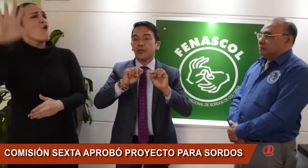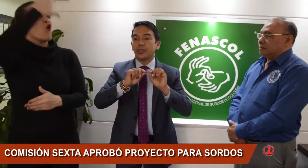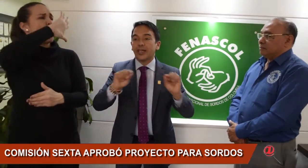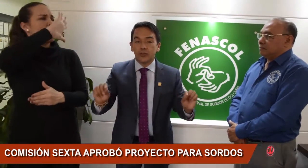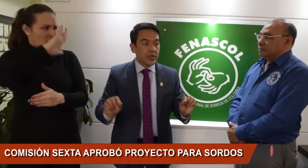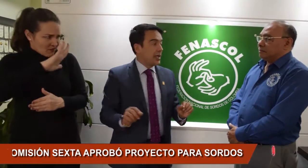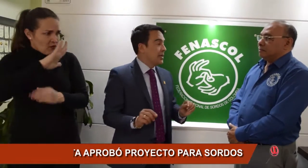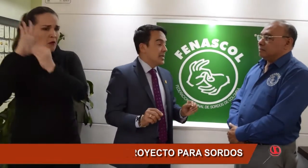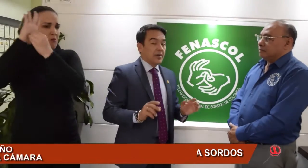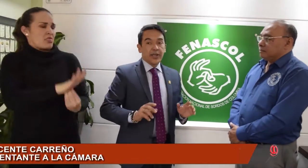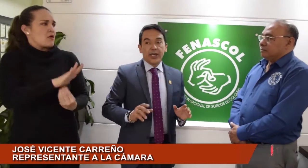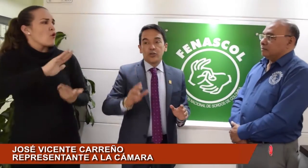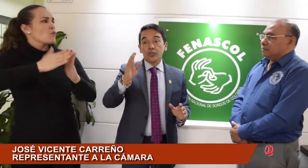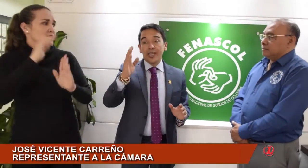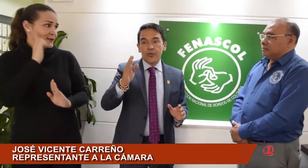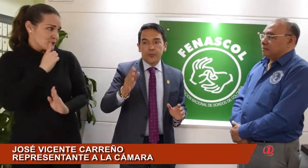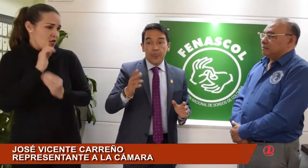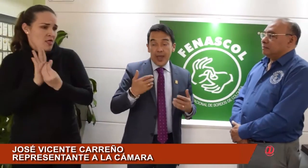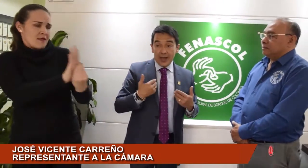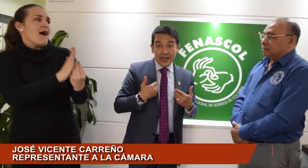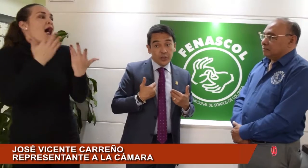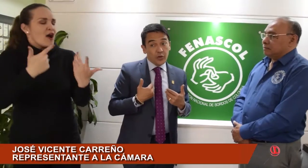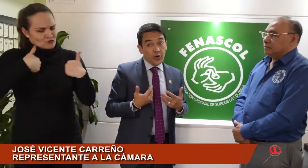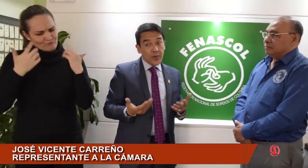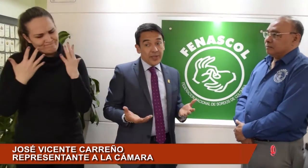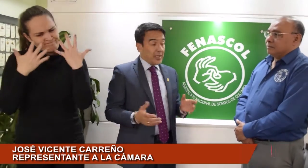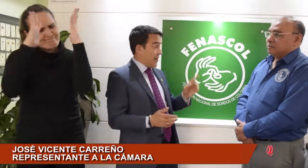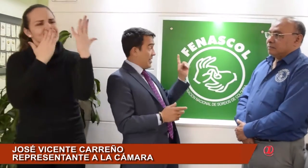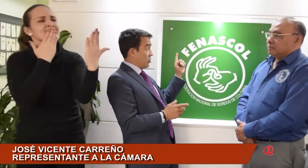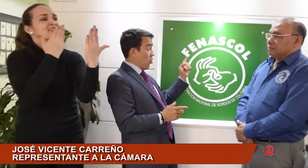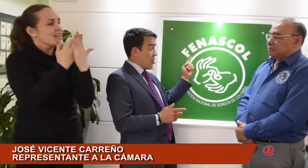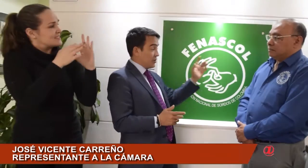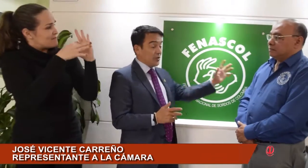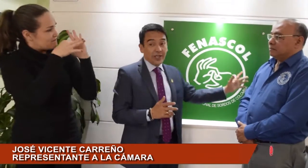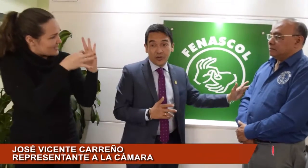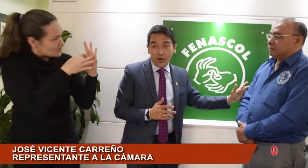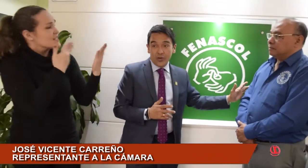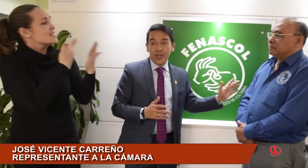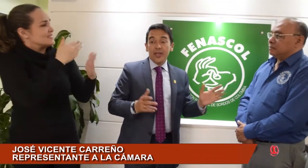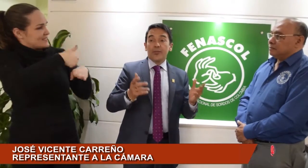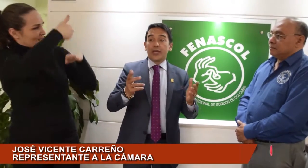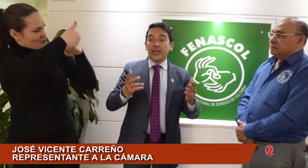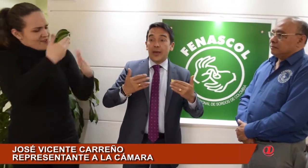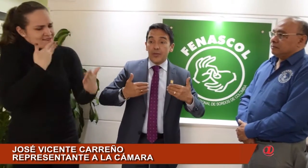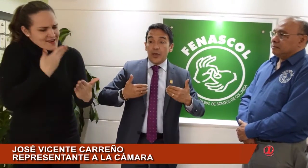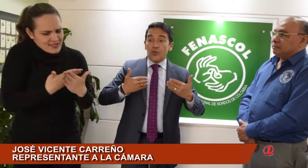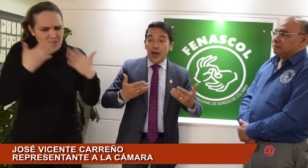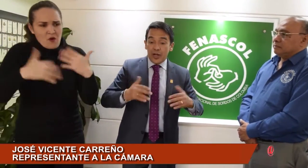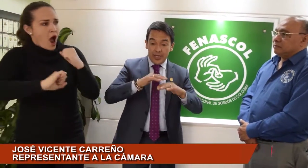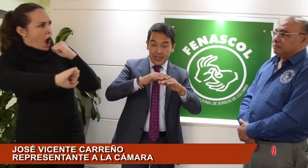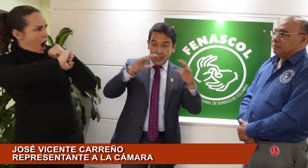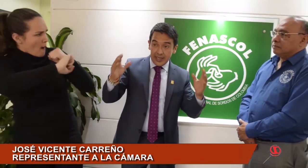comunidad sorda la tenemos excluida. De manera que yo celebro, agradezco enormemente a Felascola, su director, porque